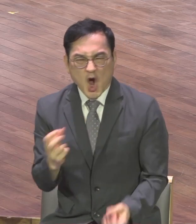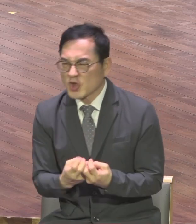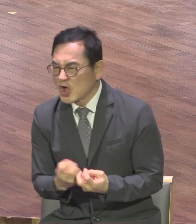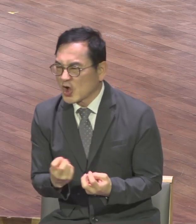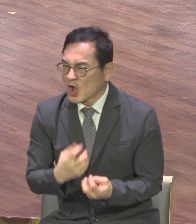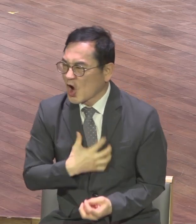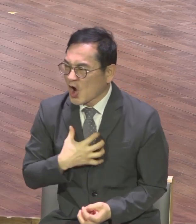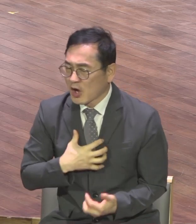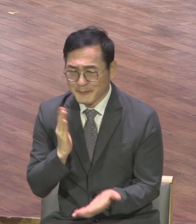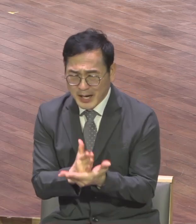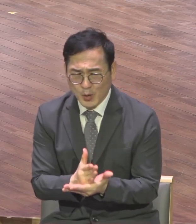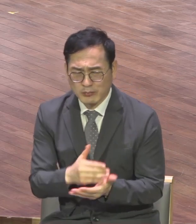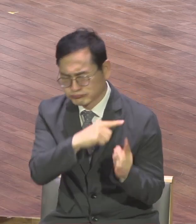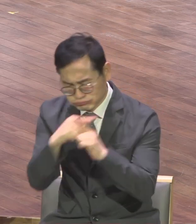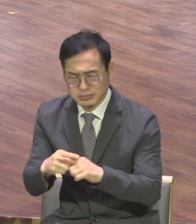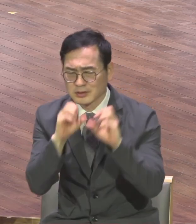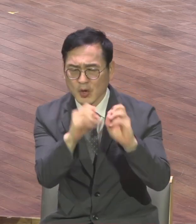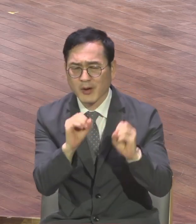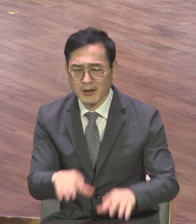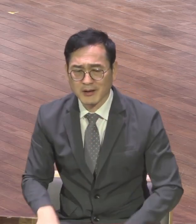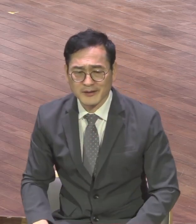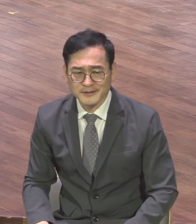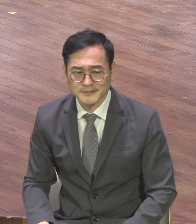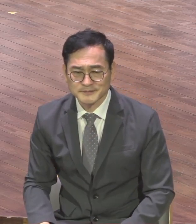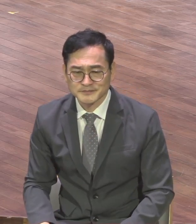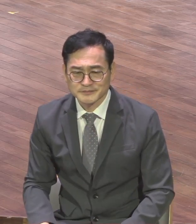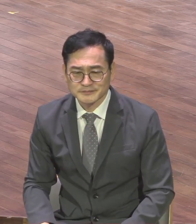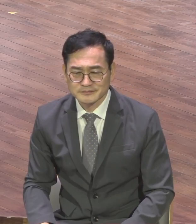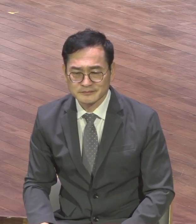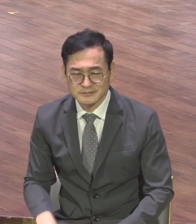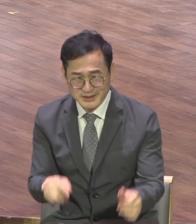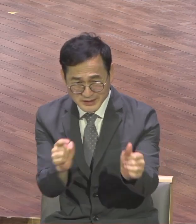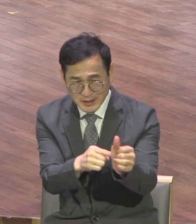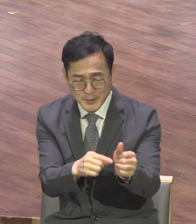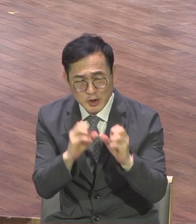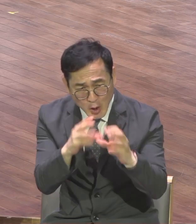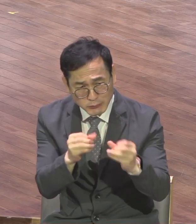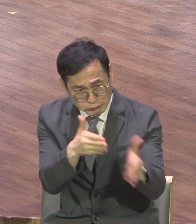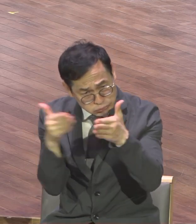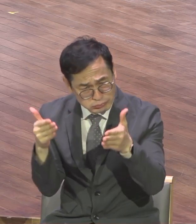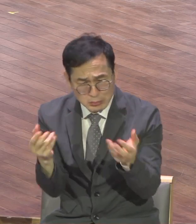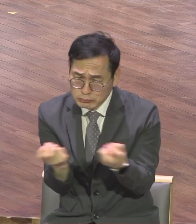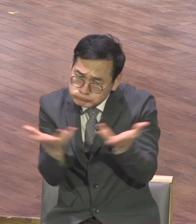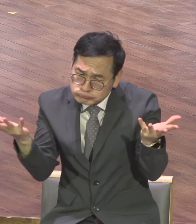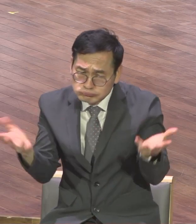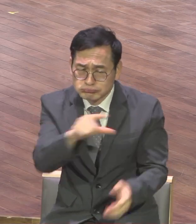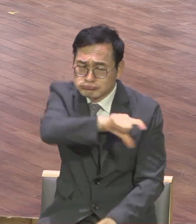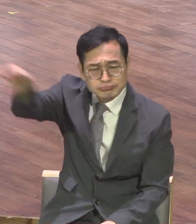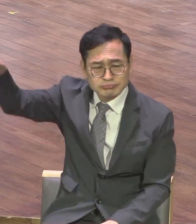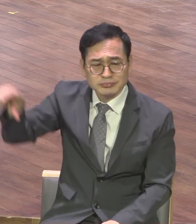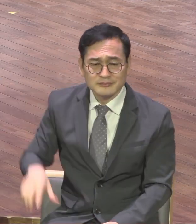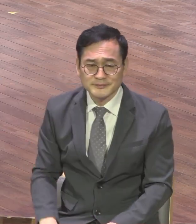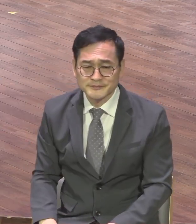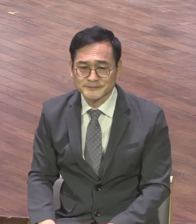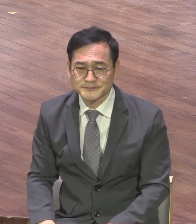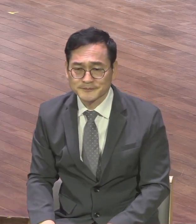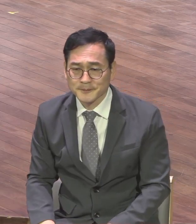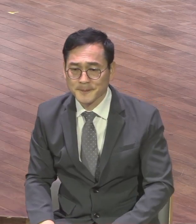하시라니까요 오늘 우리가 살펴볼 이 사정리 27장의 말씀에는 드디어 사도